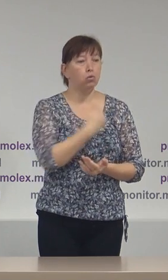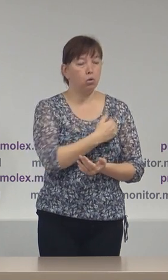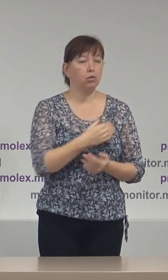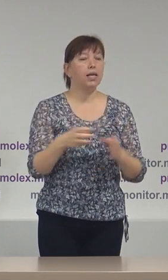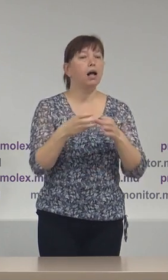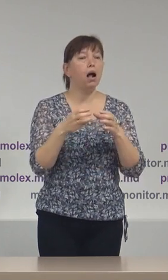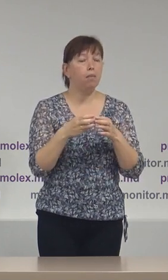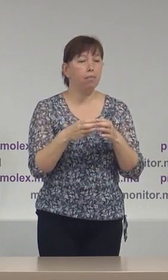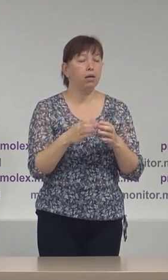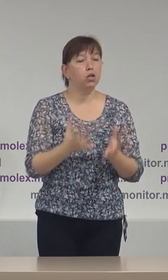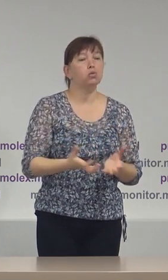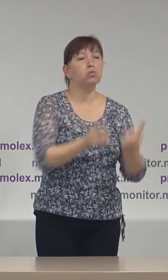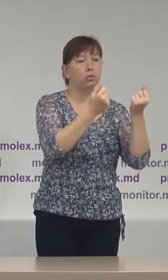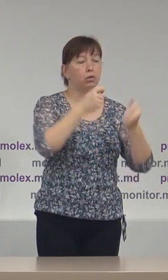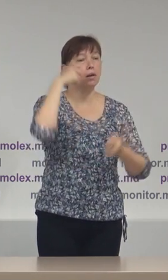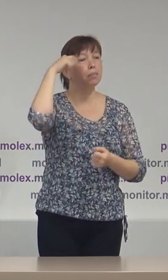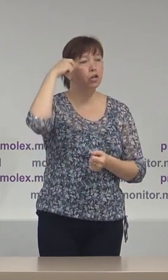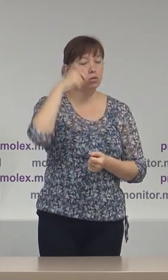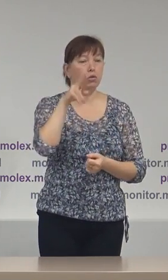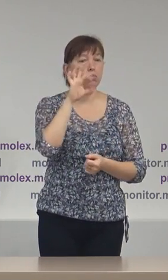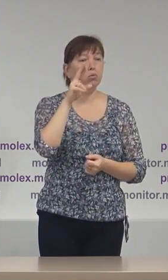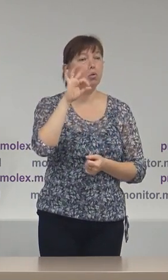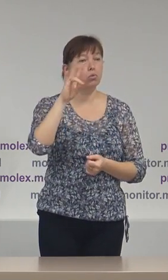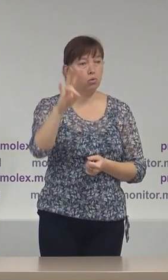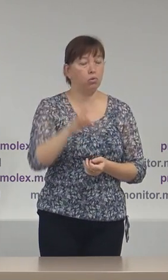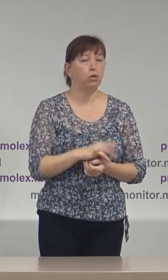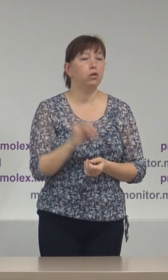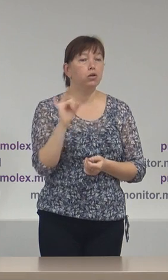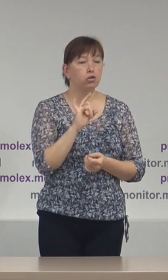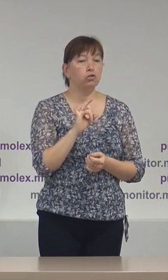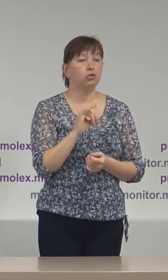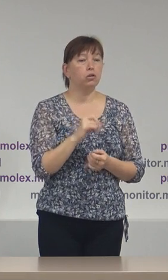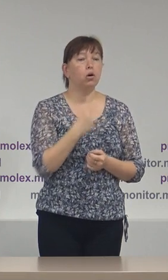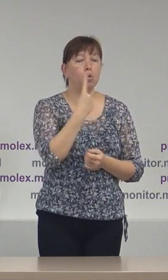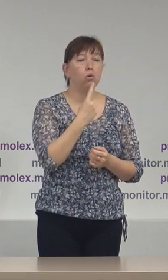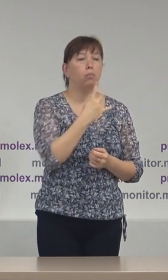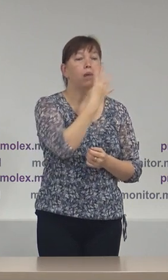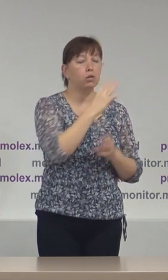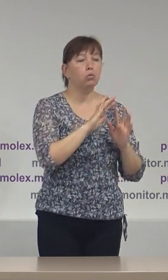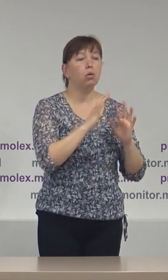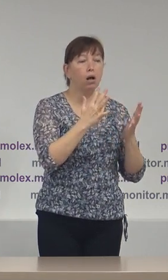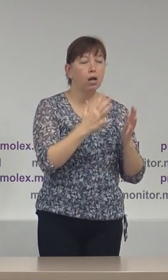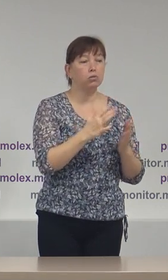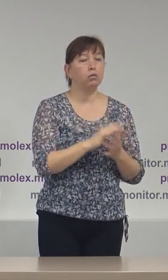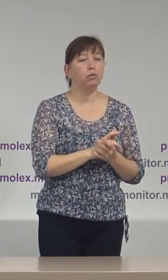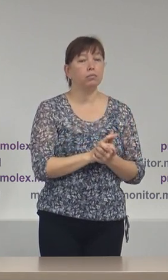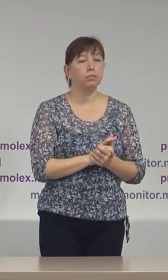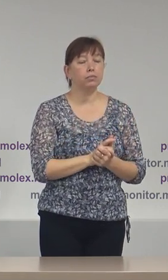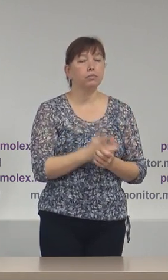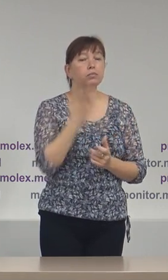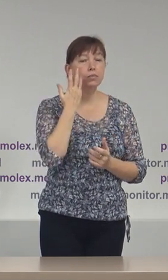în susținerea președentului Igor Dodon. și cel puțin caz patru cazuri potențiale în care